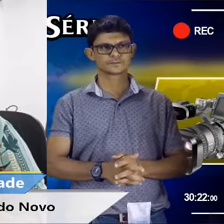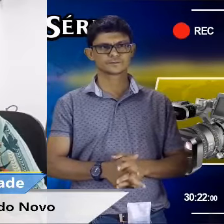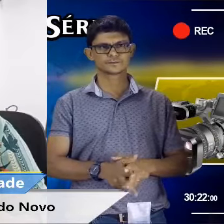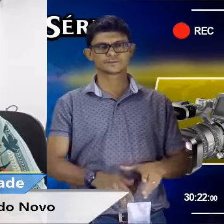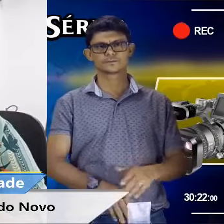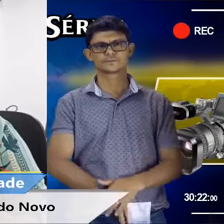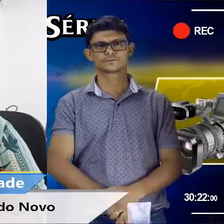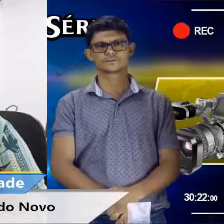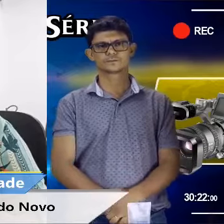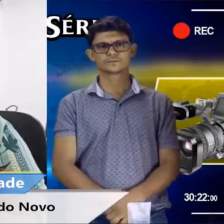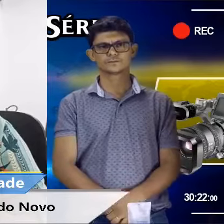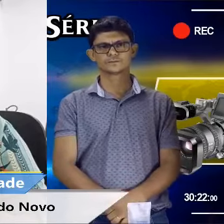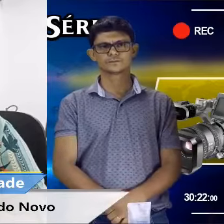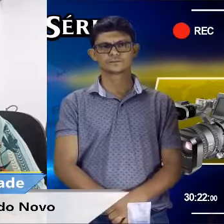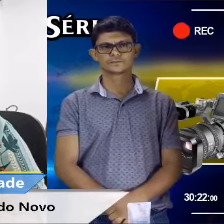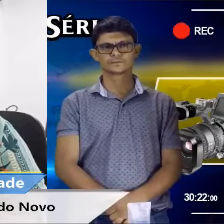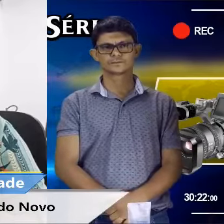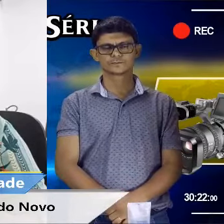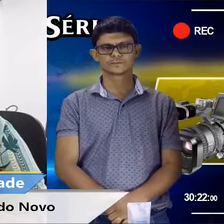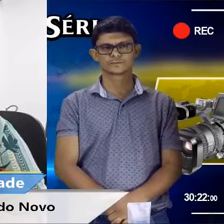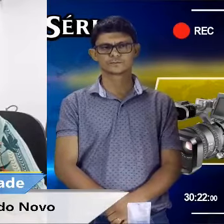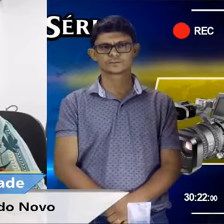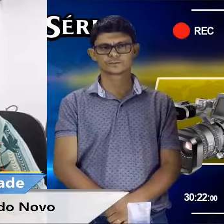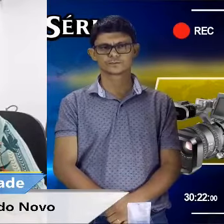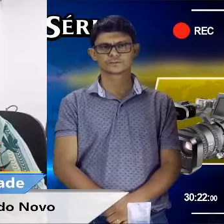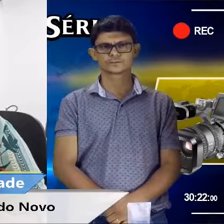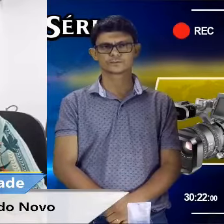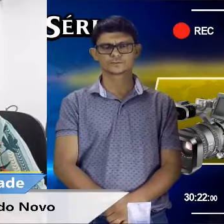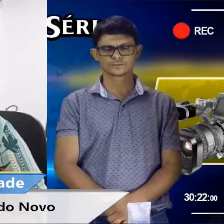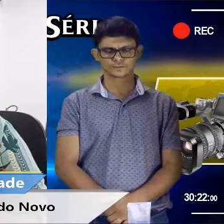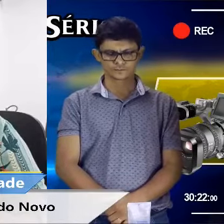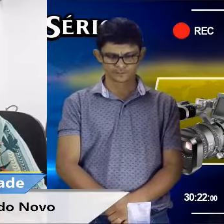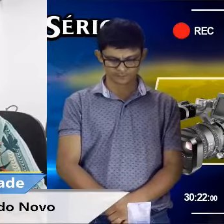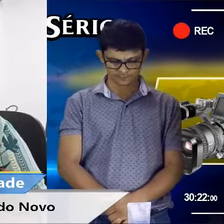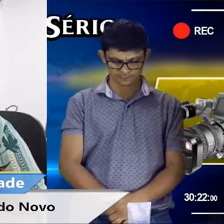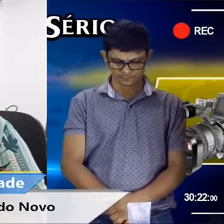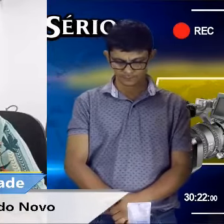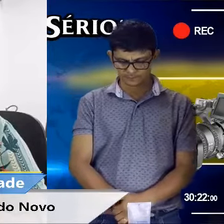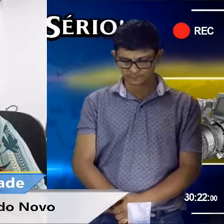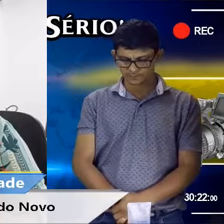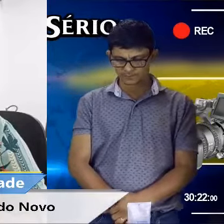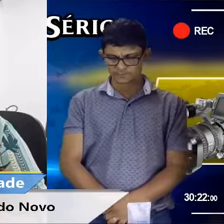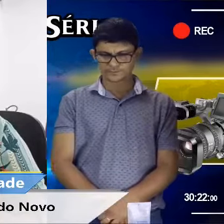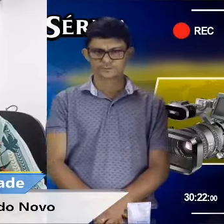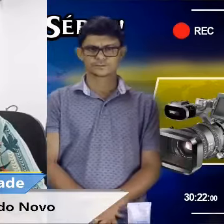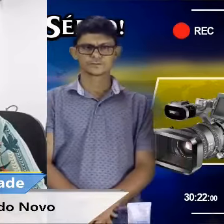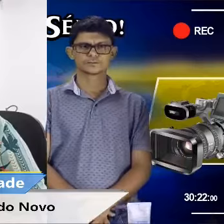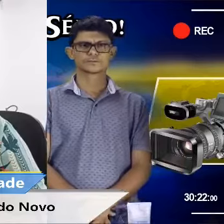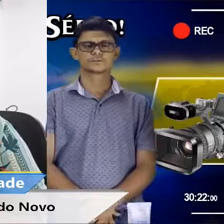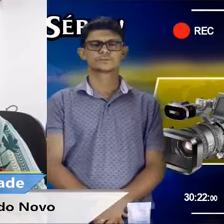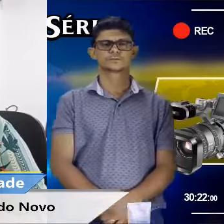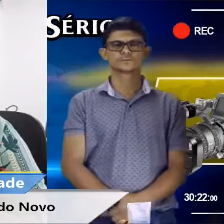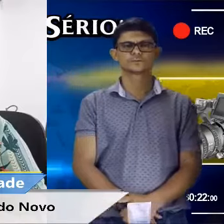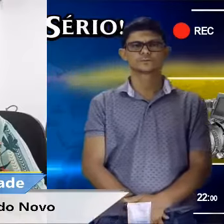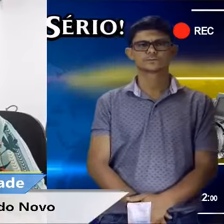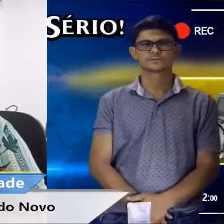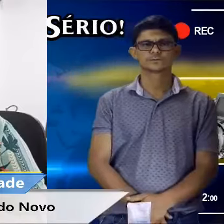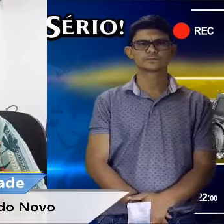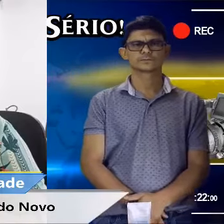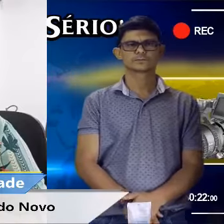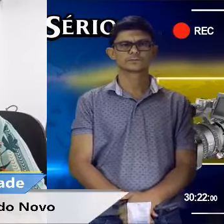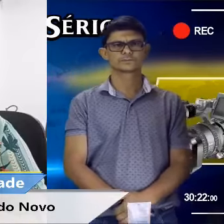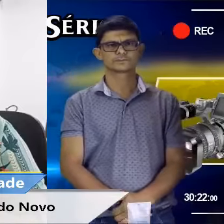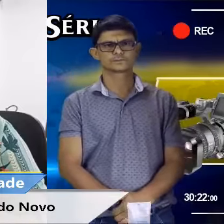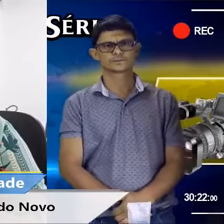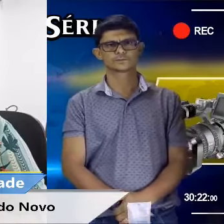vez a gente foi surpreendido pela intolerância da CCR, né, Jandai? Nós temos duas grandes empresas